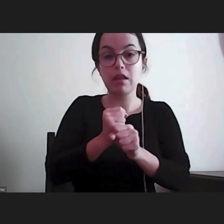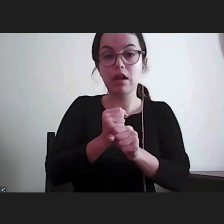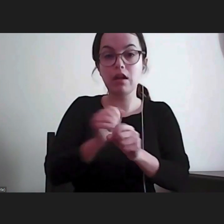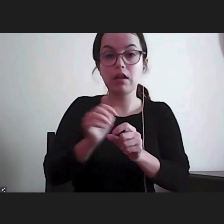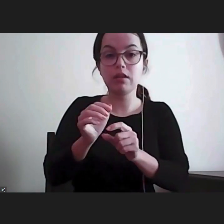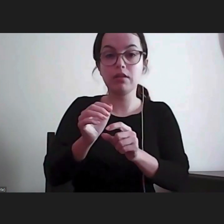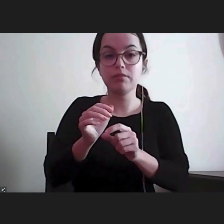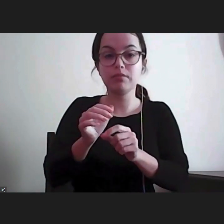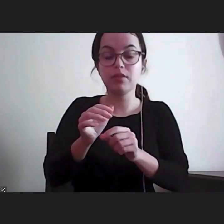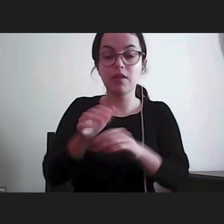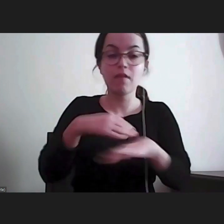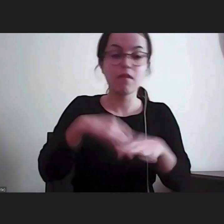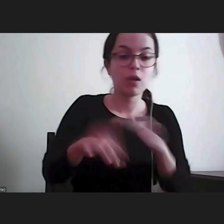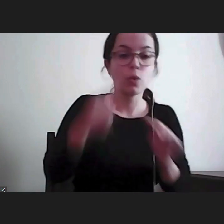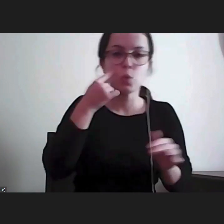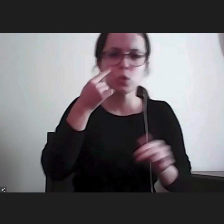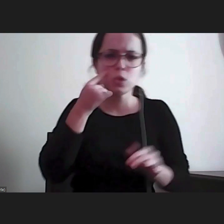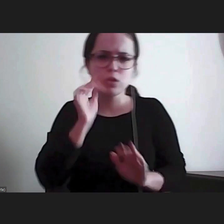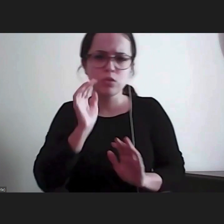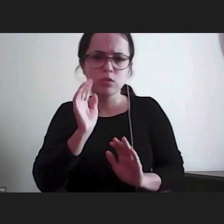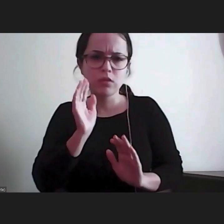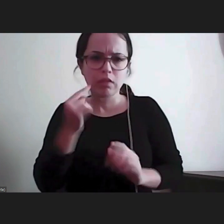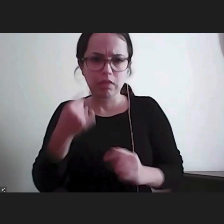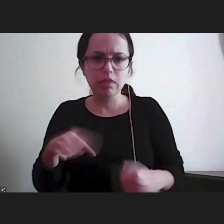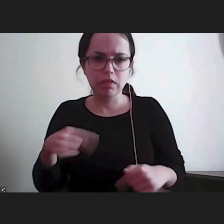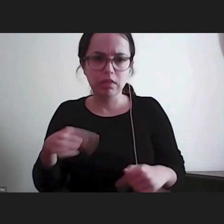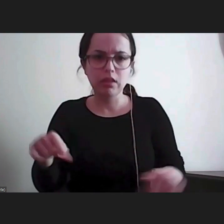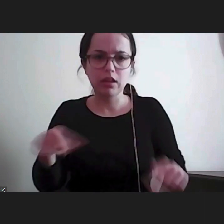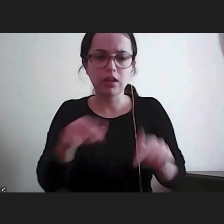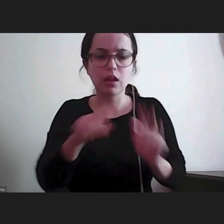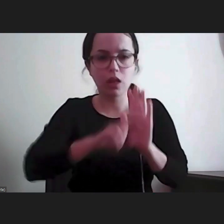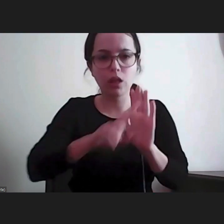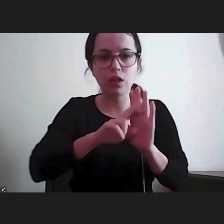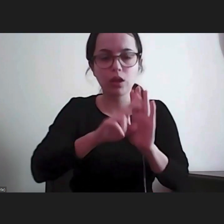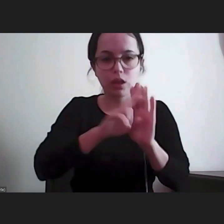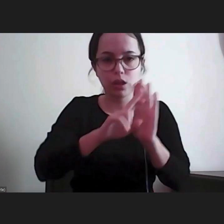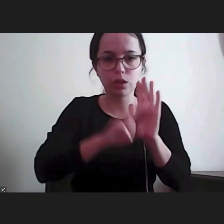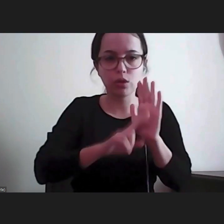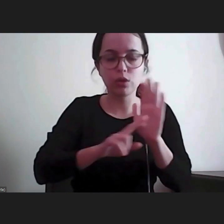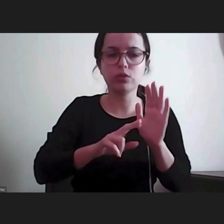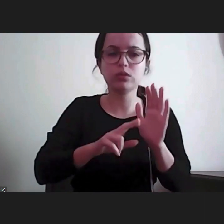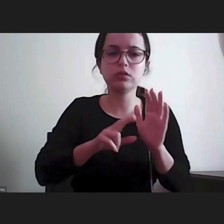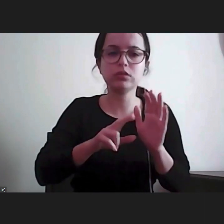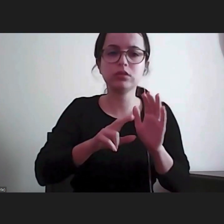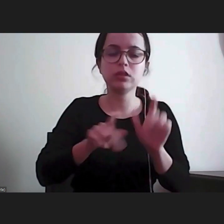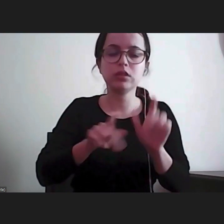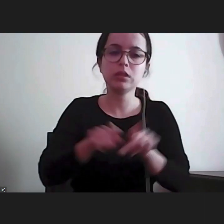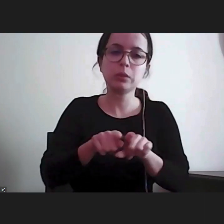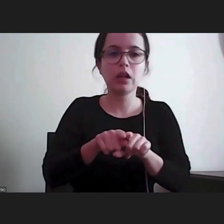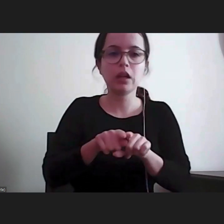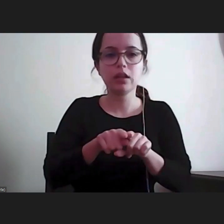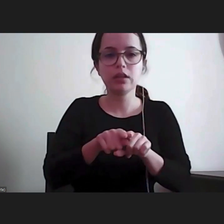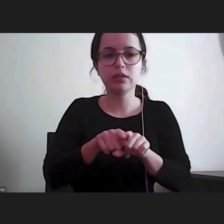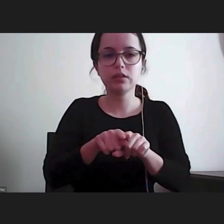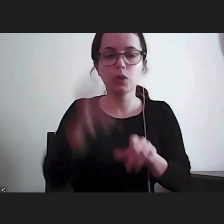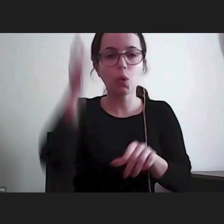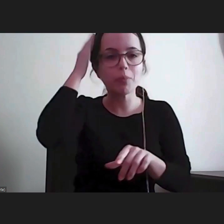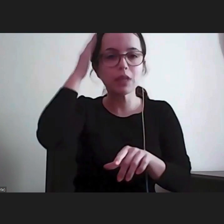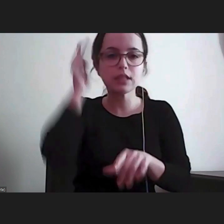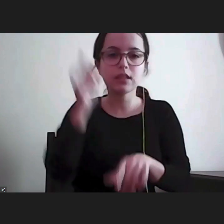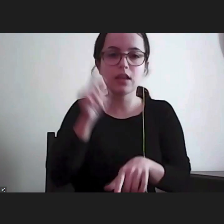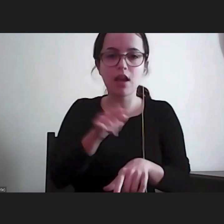produzido conhecimento e relatórios que já se integravam plenamente nestas competências que,